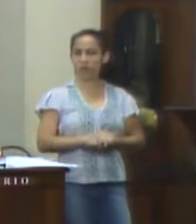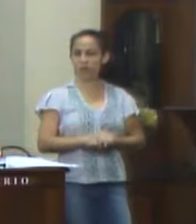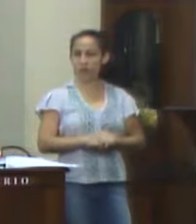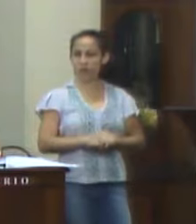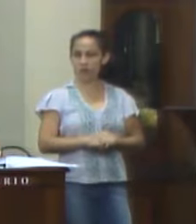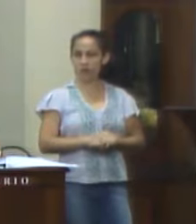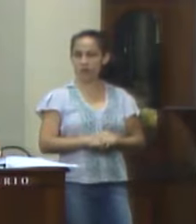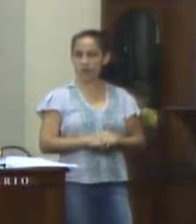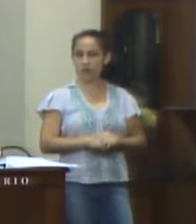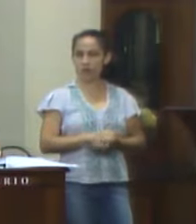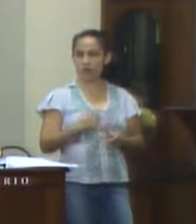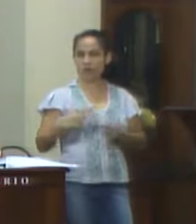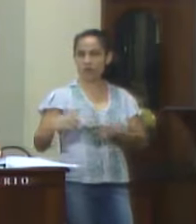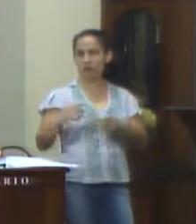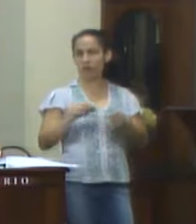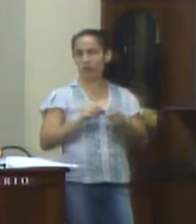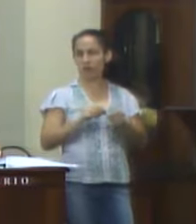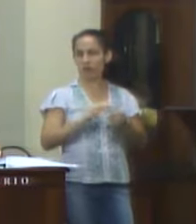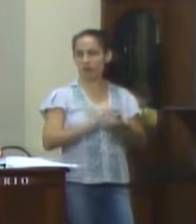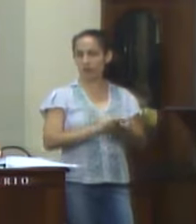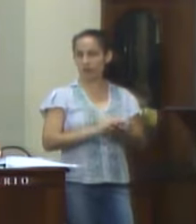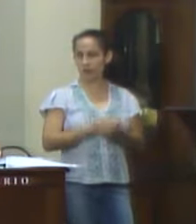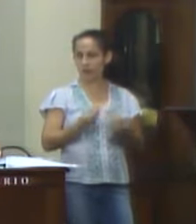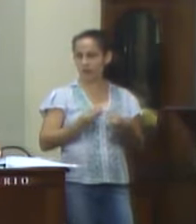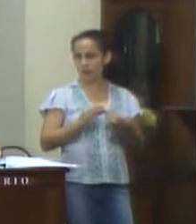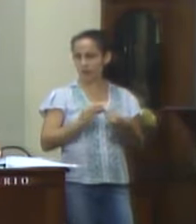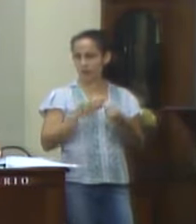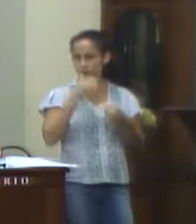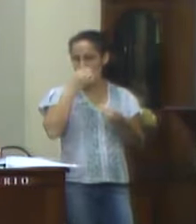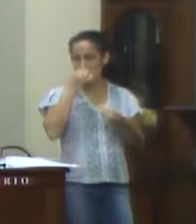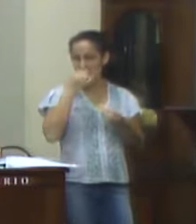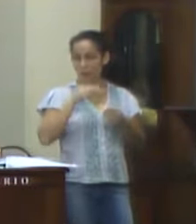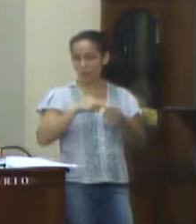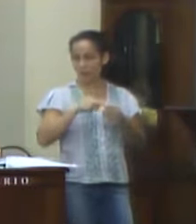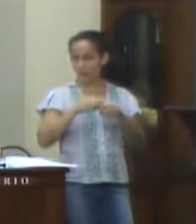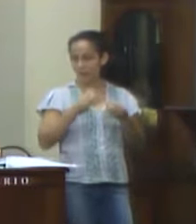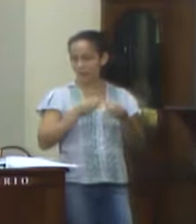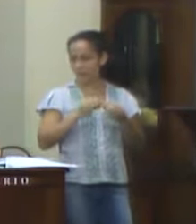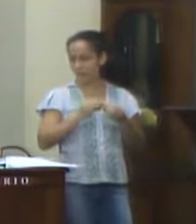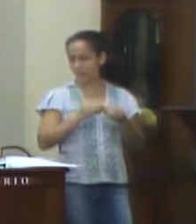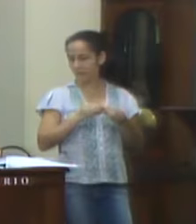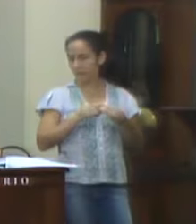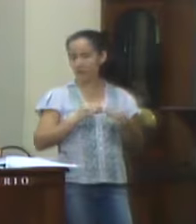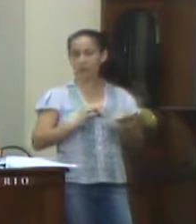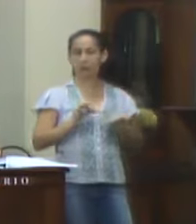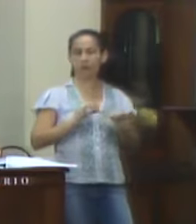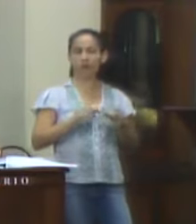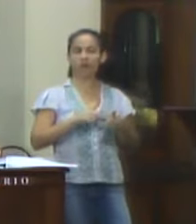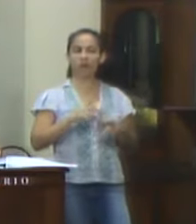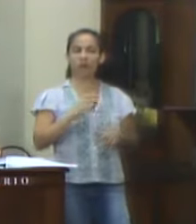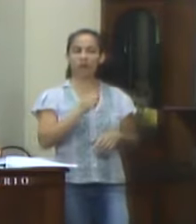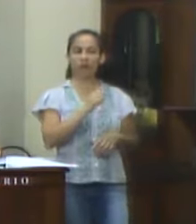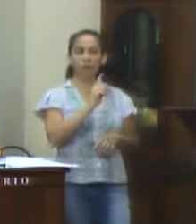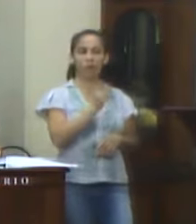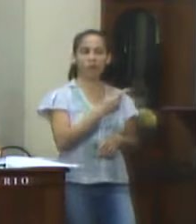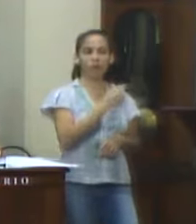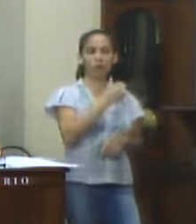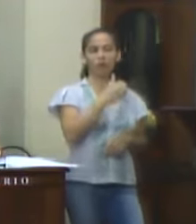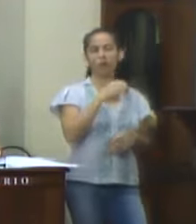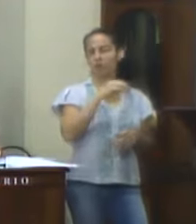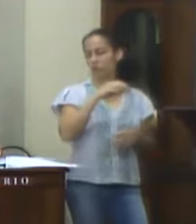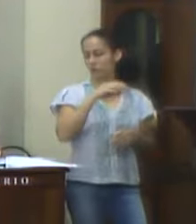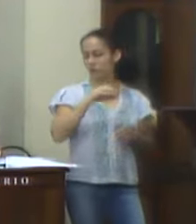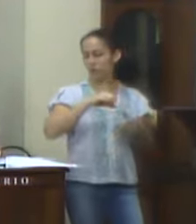Unidade Executora 0213, Secretaria Municipal de Serviços Públicos e Defesa Civil, Projeto Atividade, 1.009, Reforma